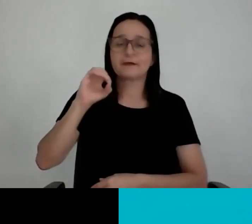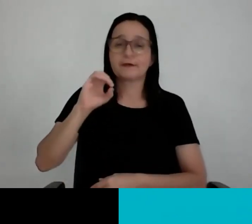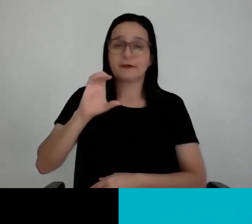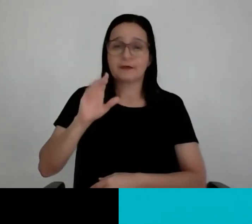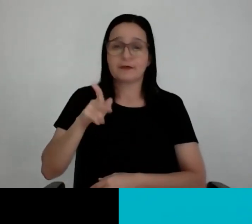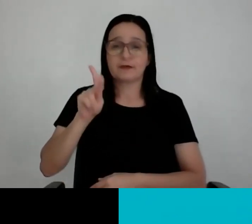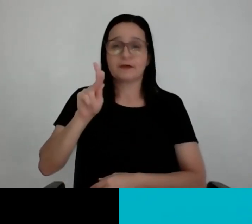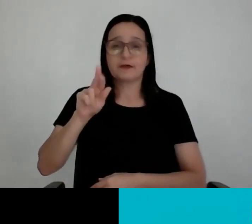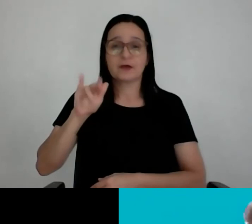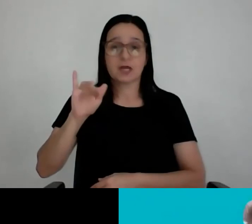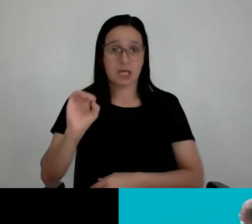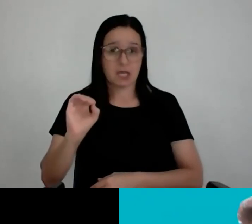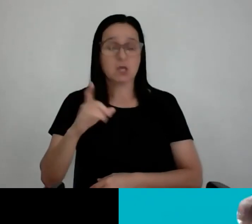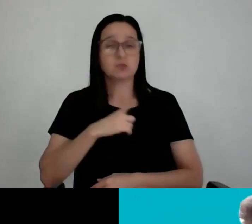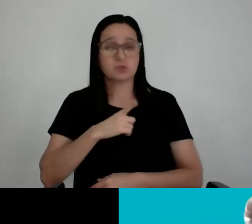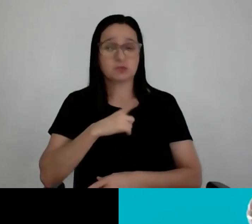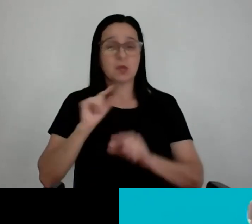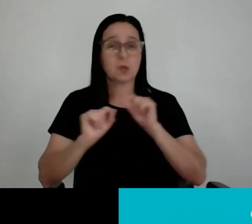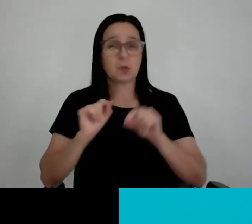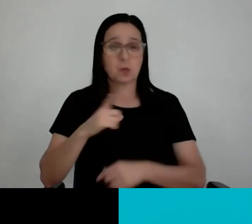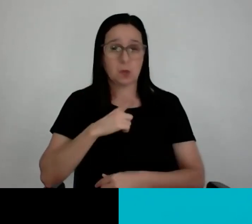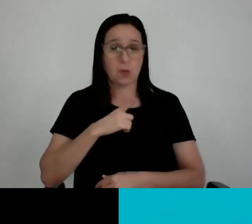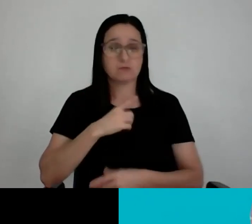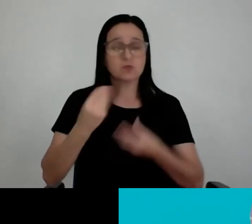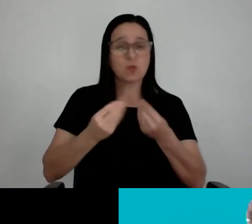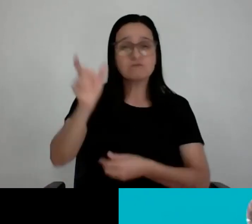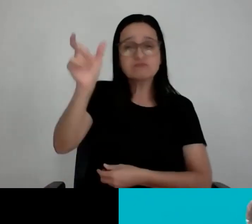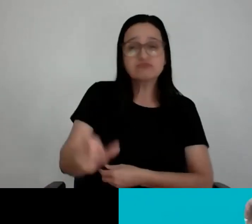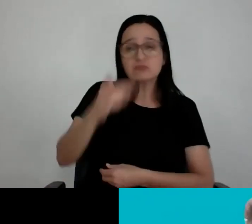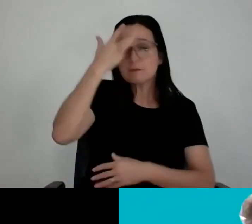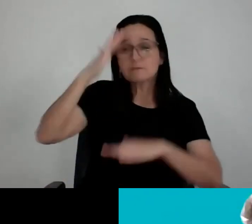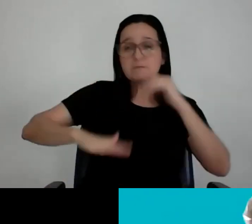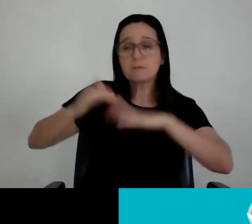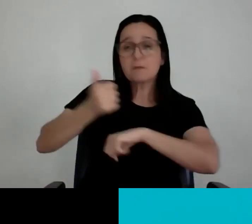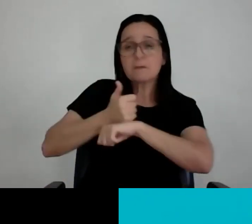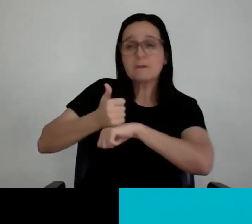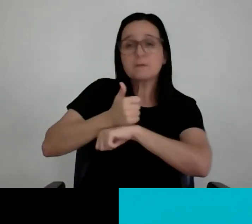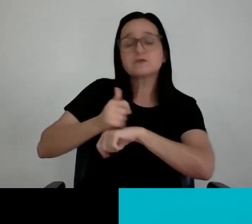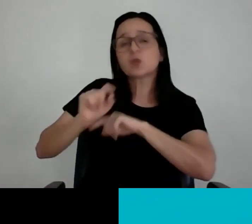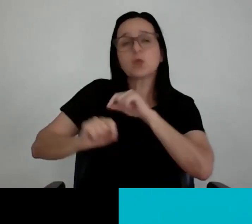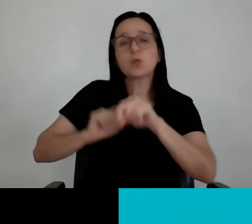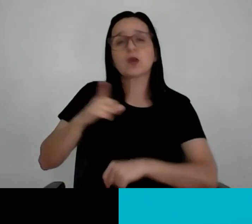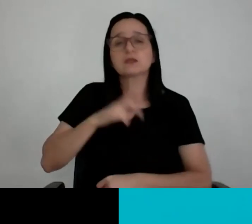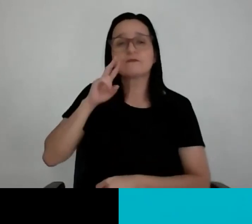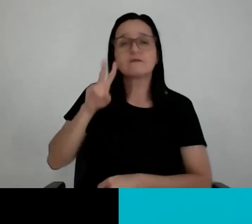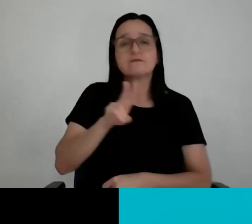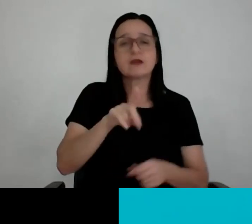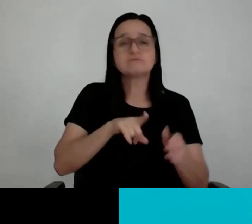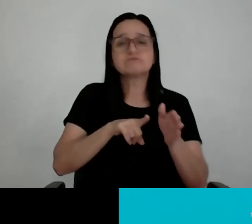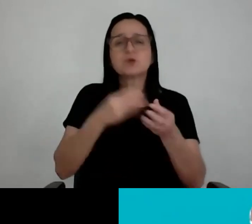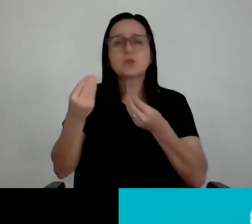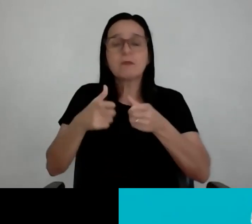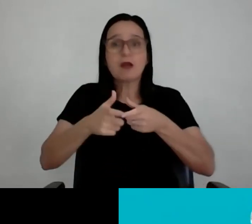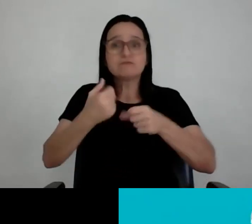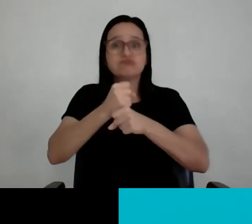dela perguntando para você, como pessoal e profissional, como é se ver fazendo o Rock Rio, o tamanho do Rock